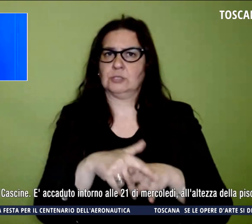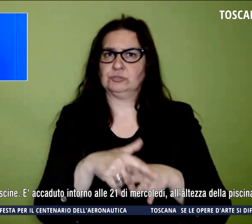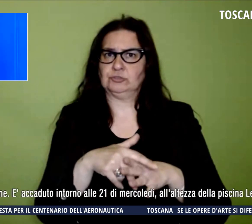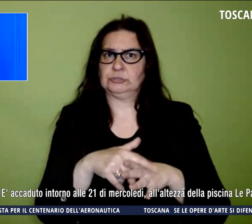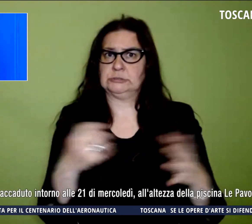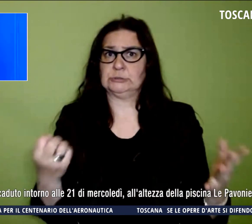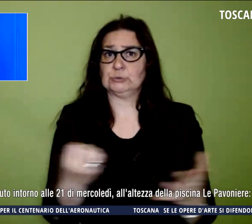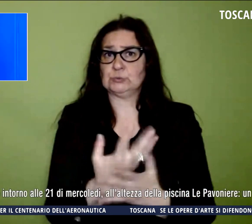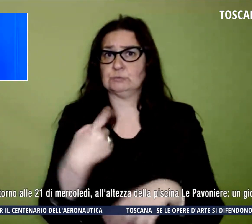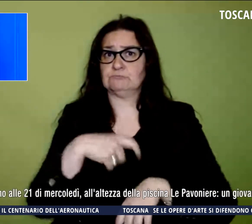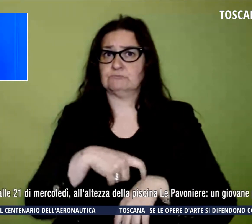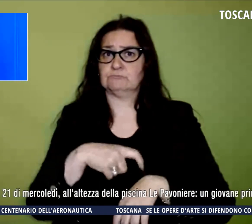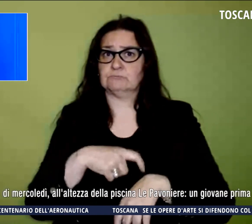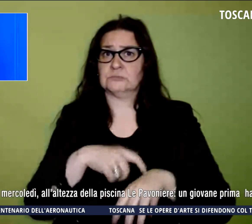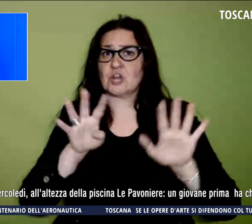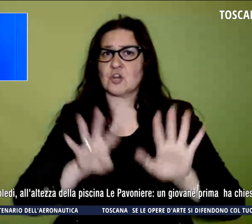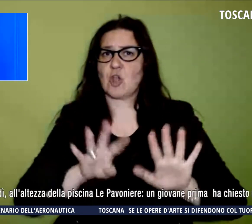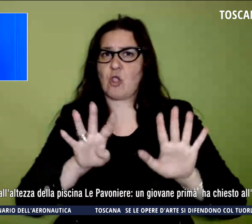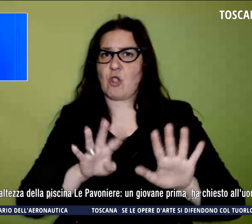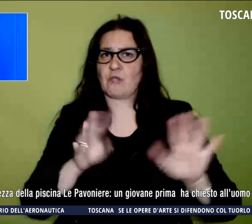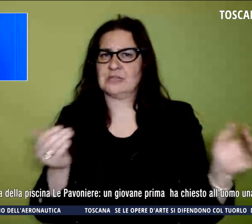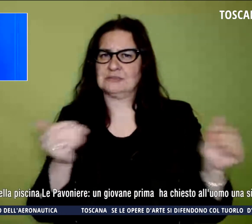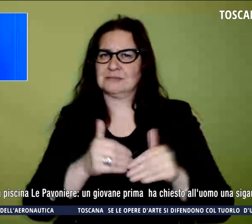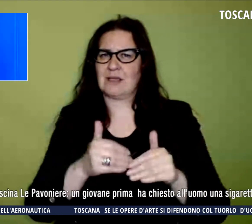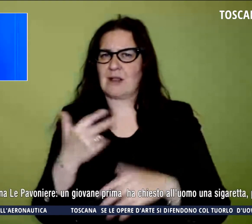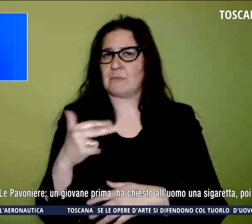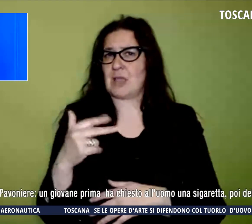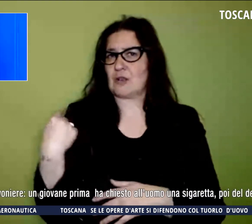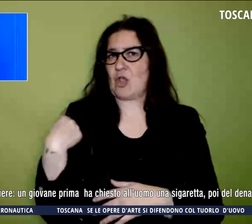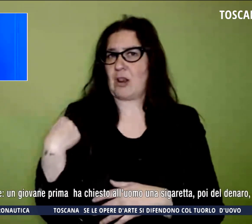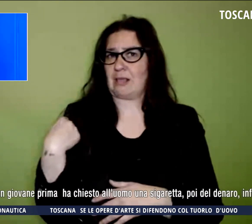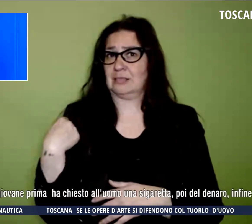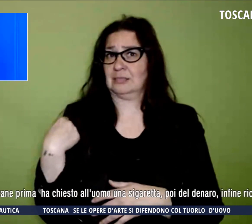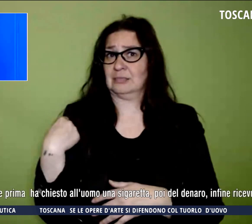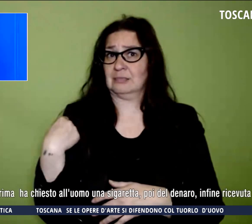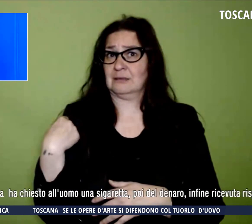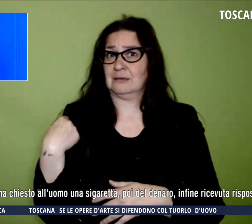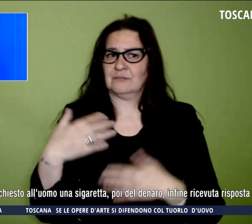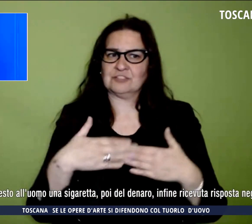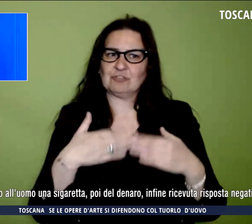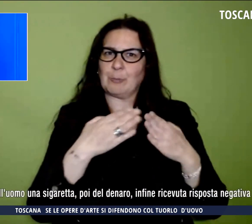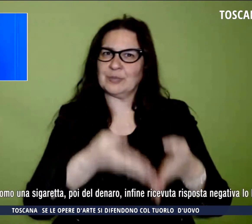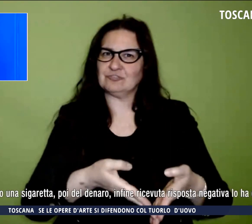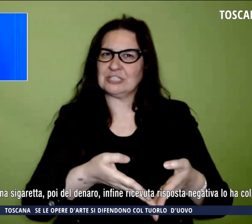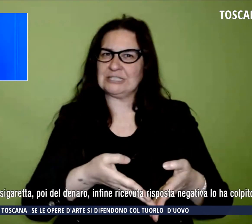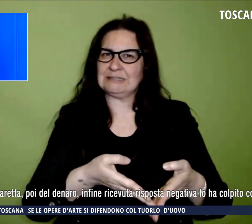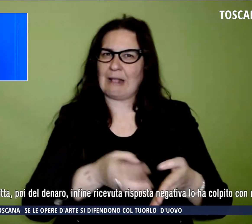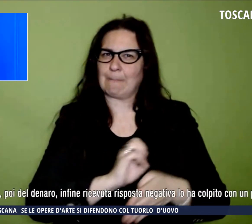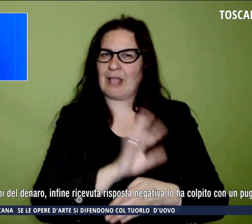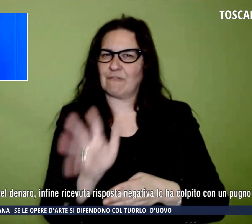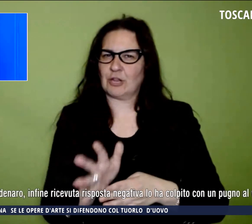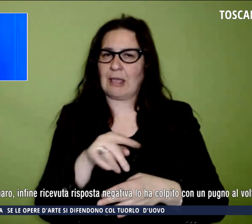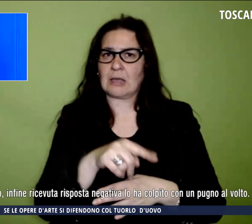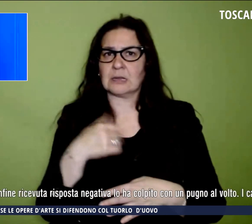intorno alle 21 di mercoledì all'altezza della piscina Le Pavoniere. Un giovane prima ha chiesto all'uomo una